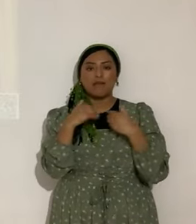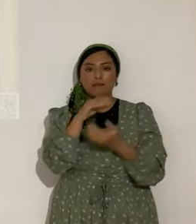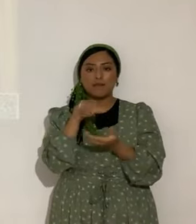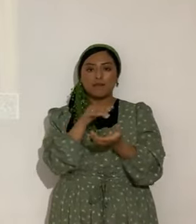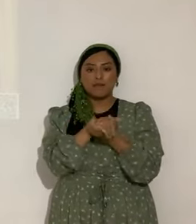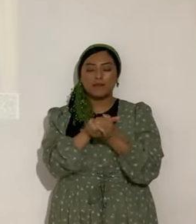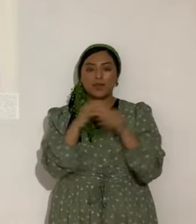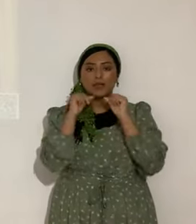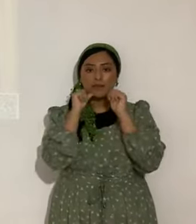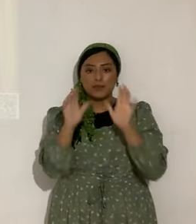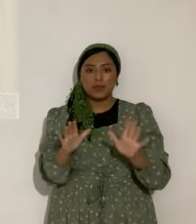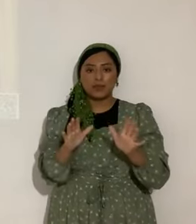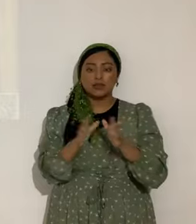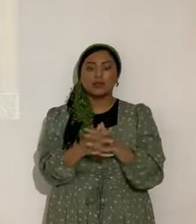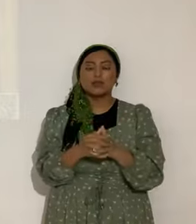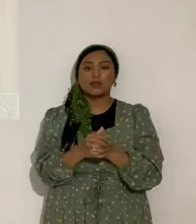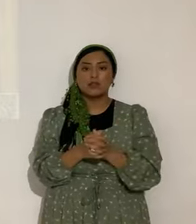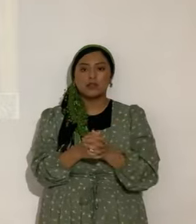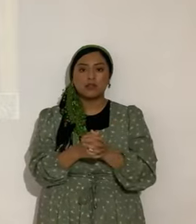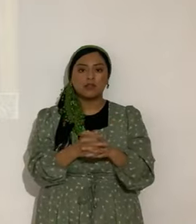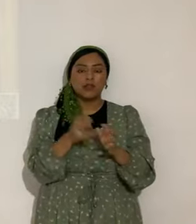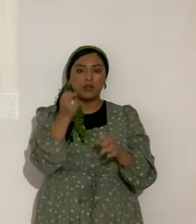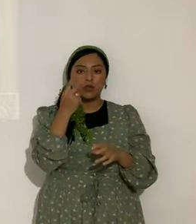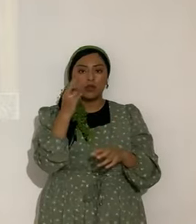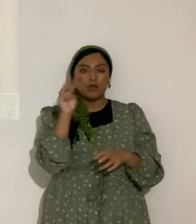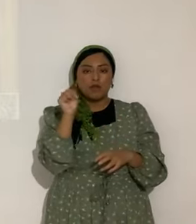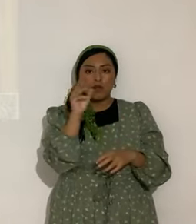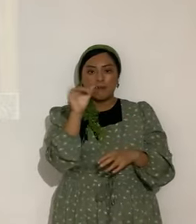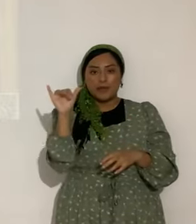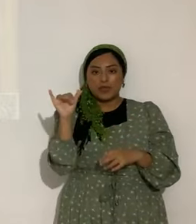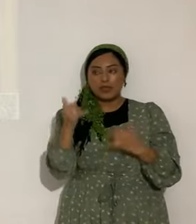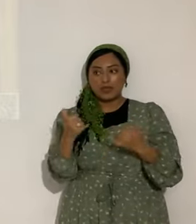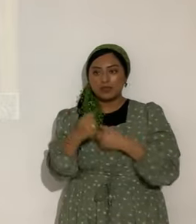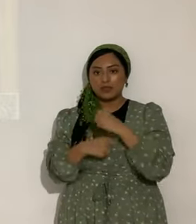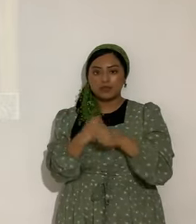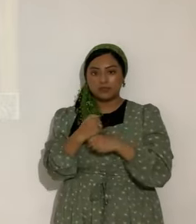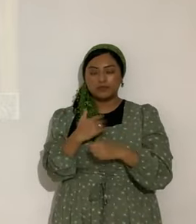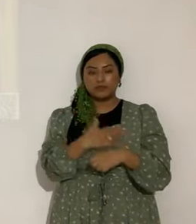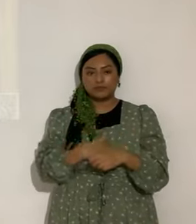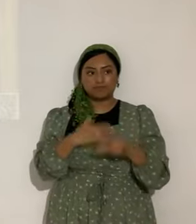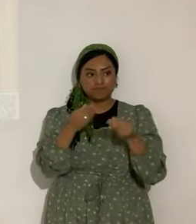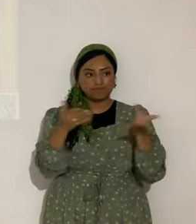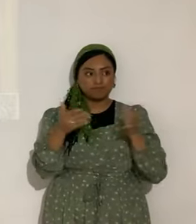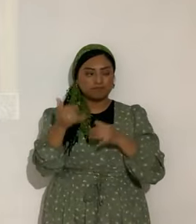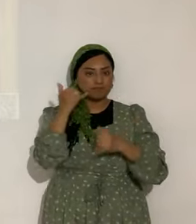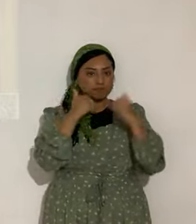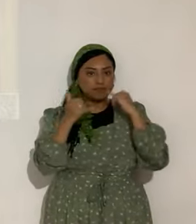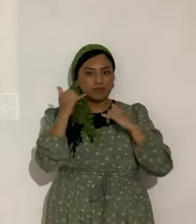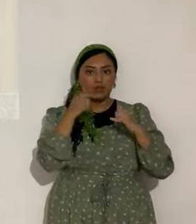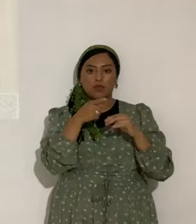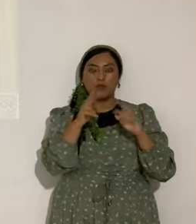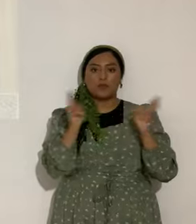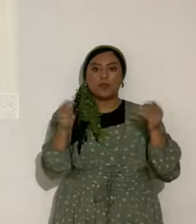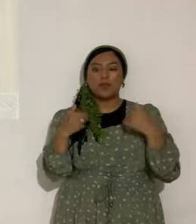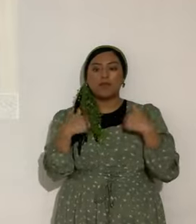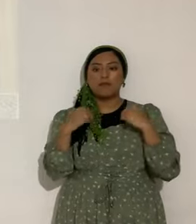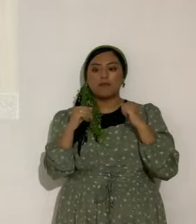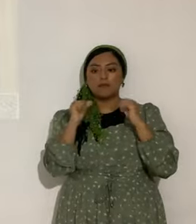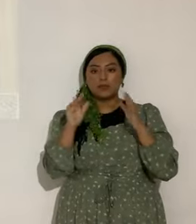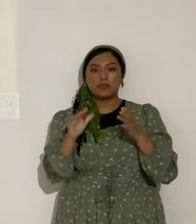Shavuot Prajot, bendiciones de bodas, 12 de mayo del 2024. Así es, de que vayan hablando para que tengan bendición. ¿Quién